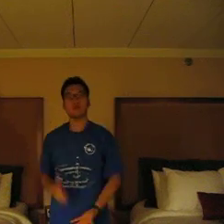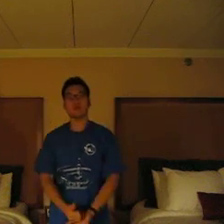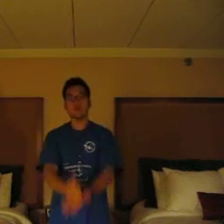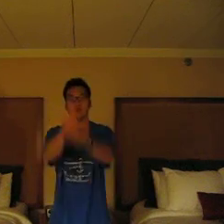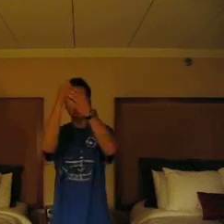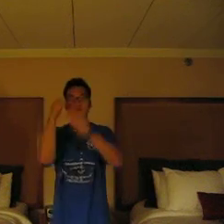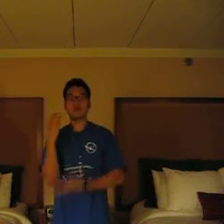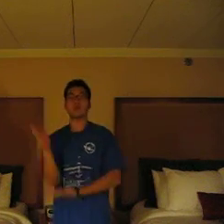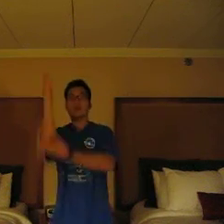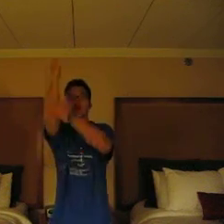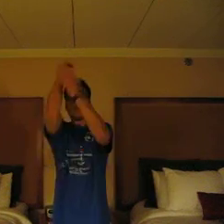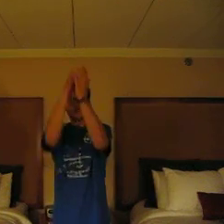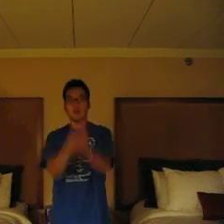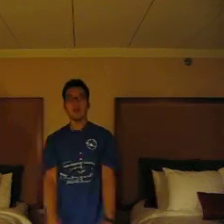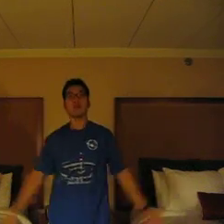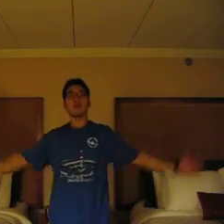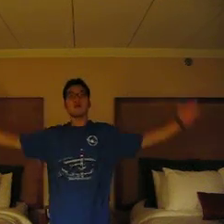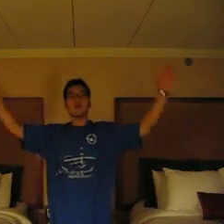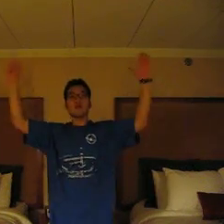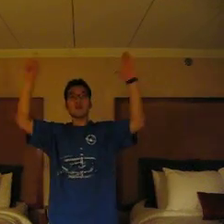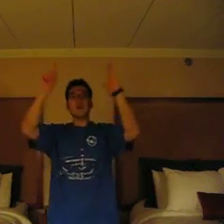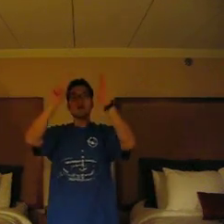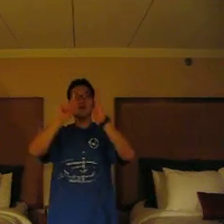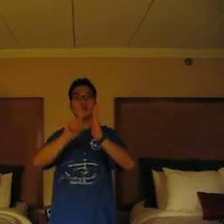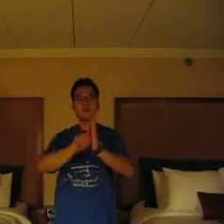주영광위해 하소서 하소서 하소서 하소서